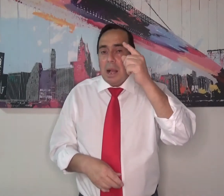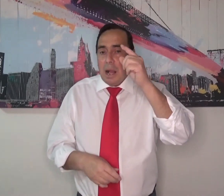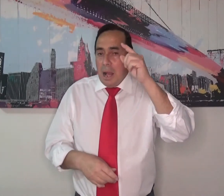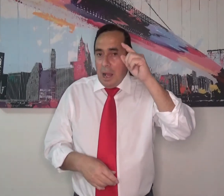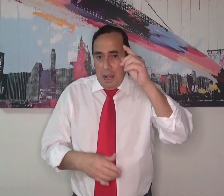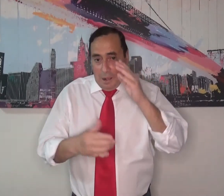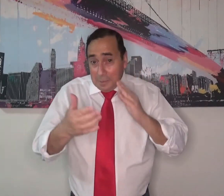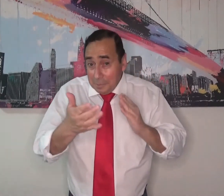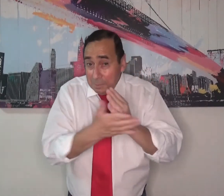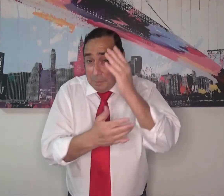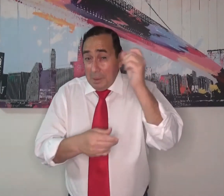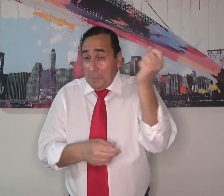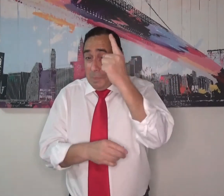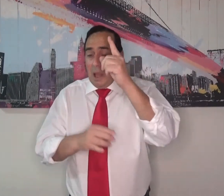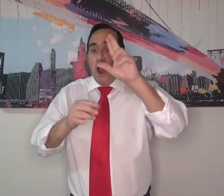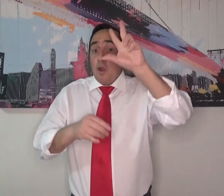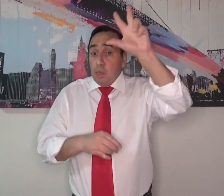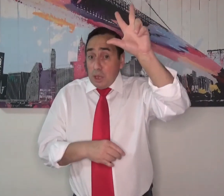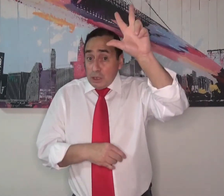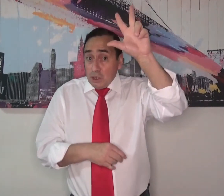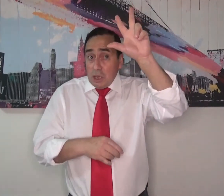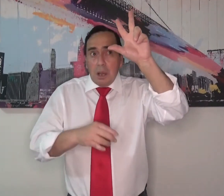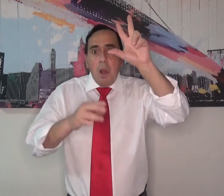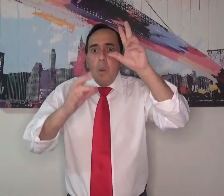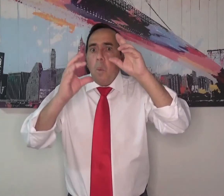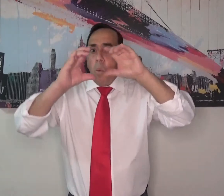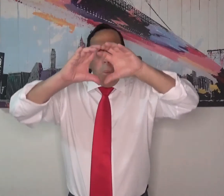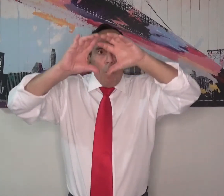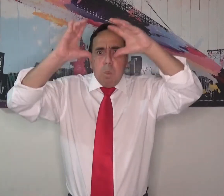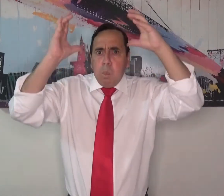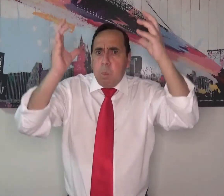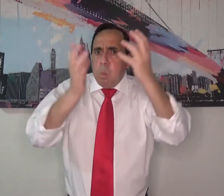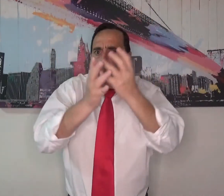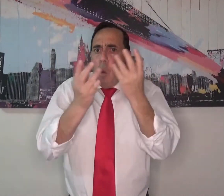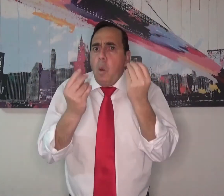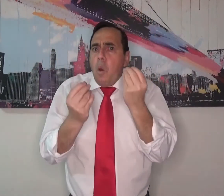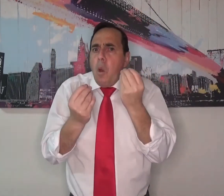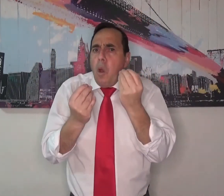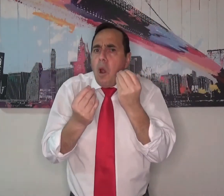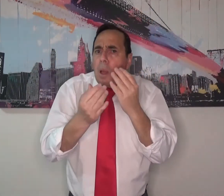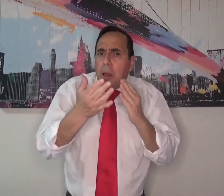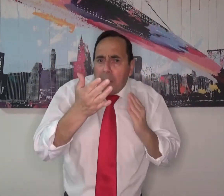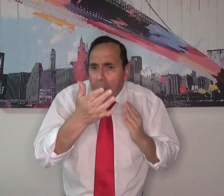Primero, en el principio Dios creó el mundo,